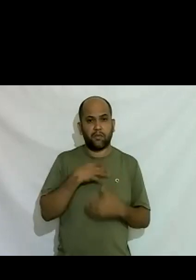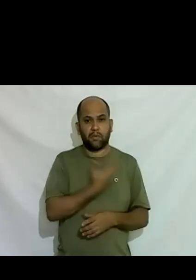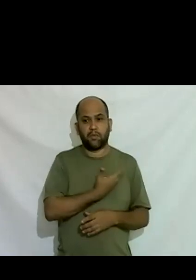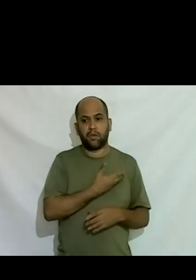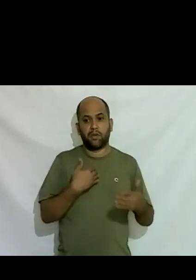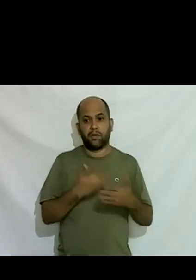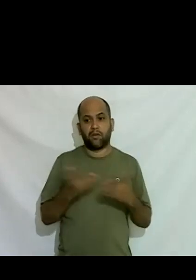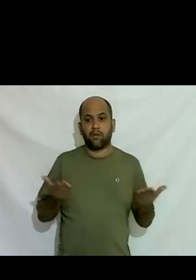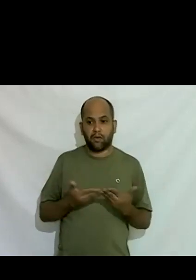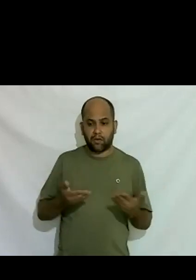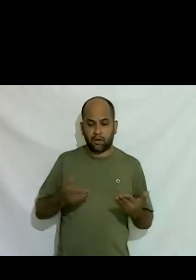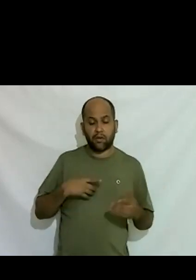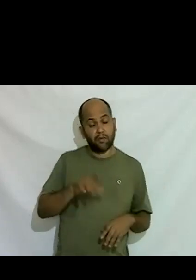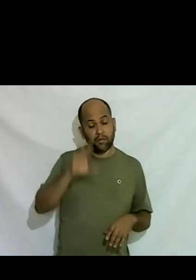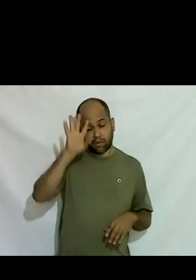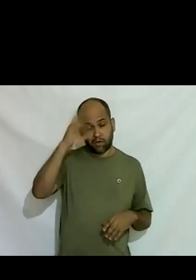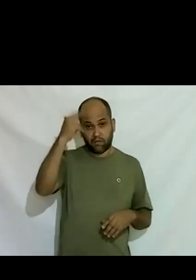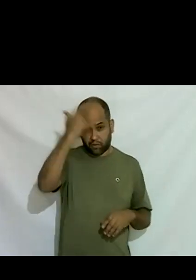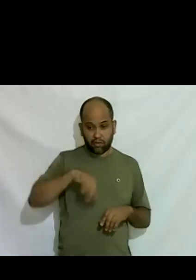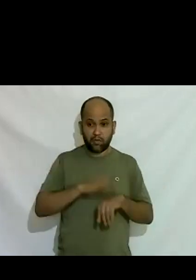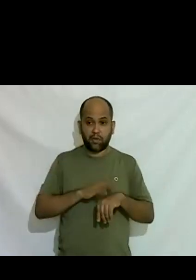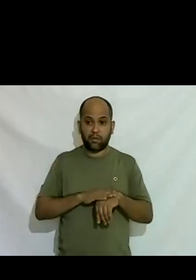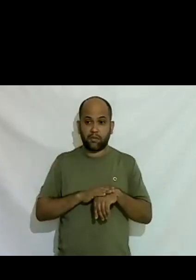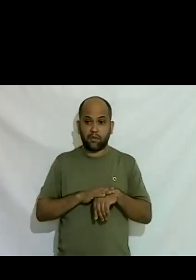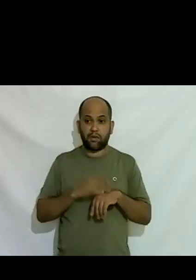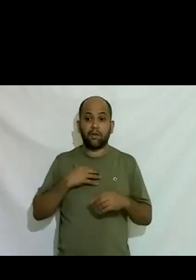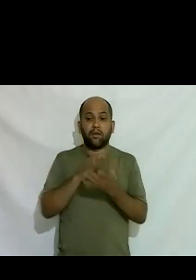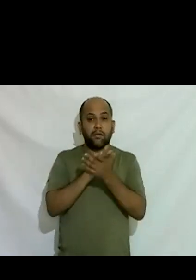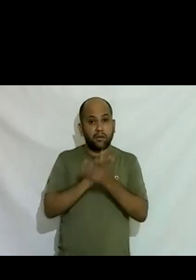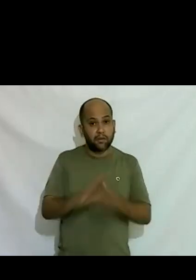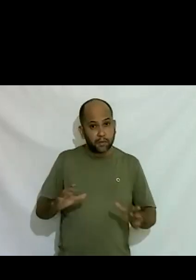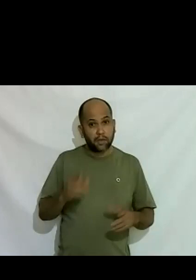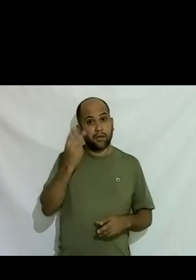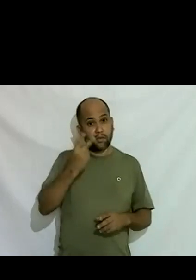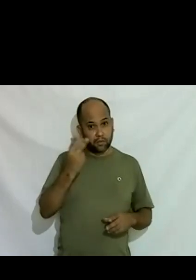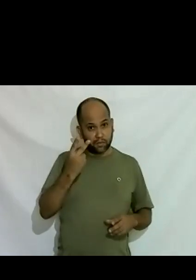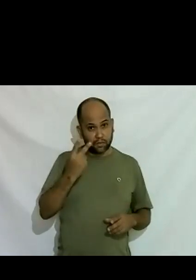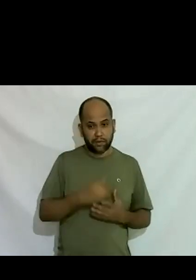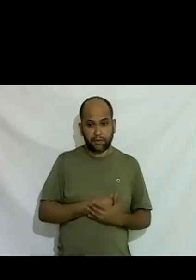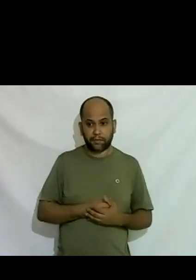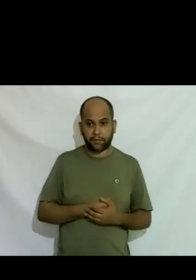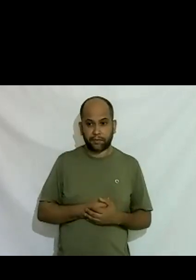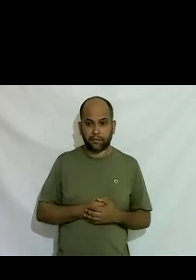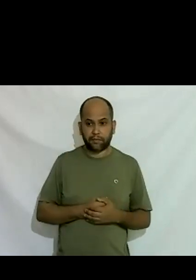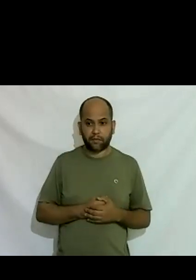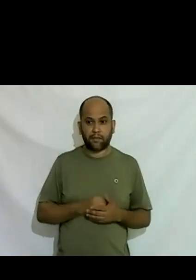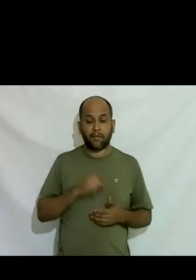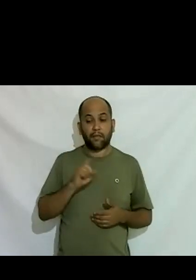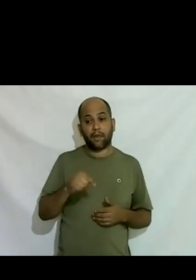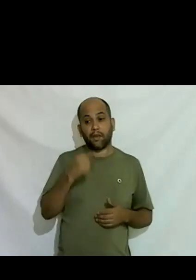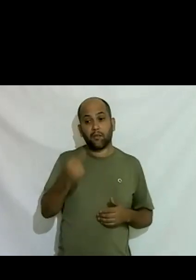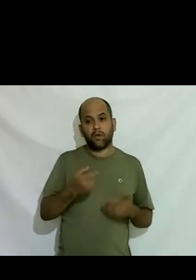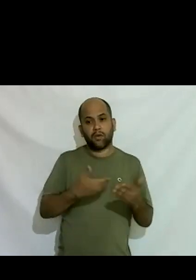por ser eu finalmente e acabei me divorciando a segunda vez e logo em seguida eu fui